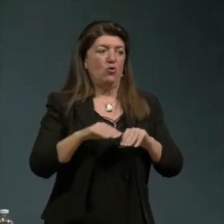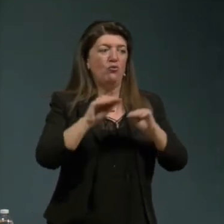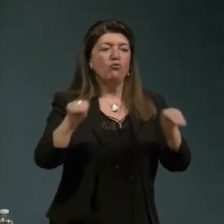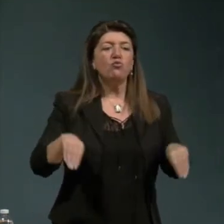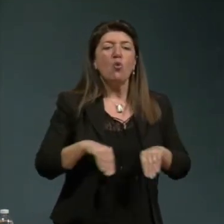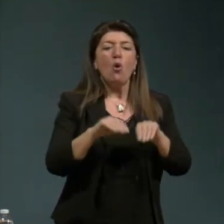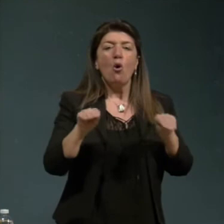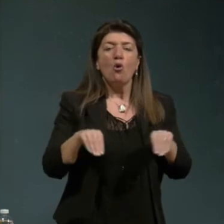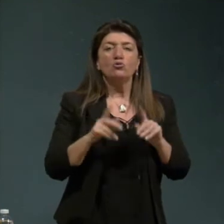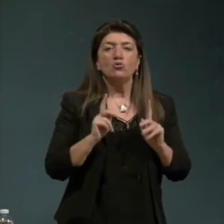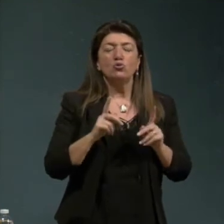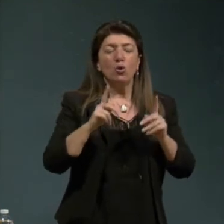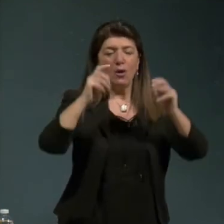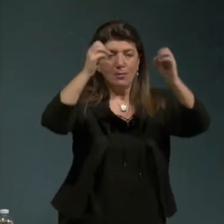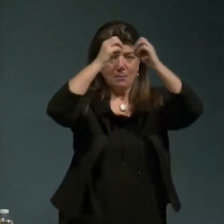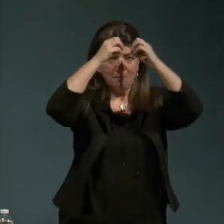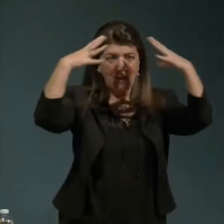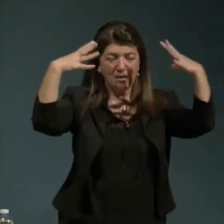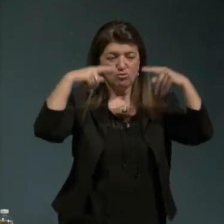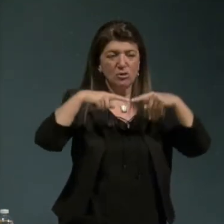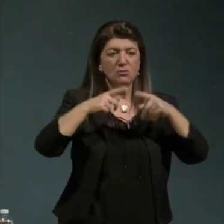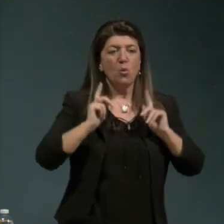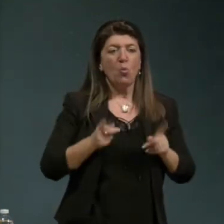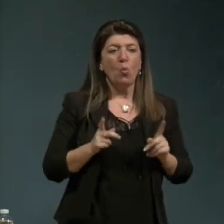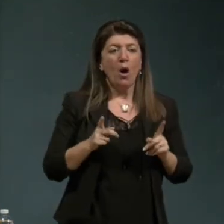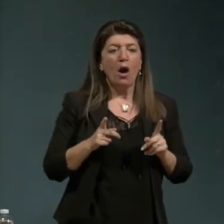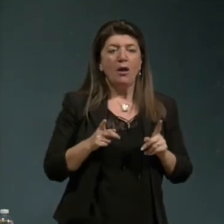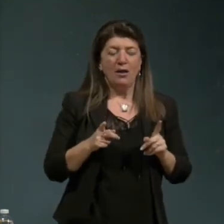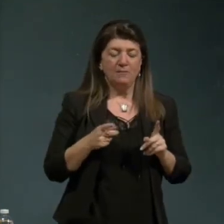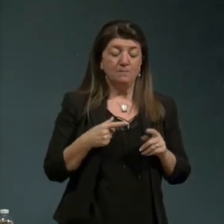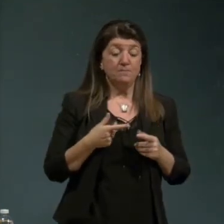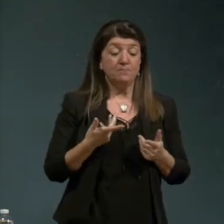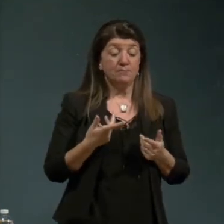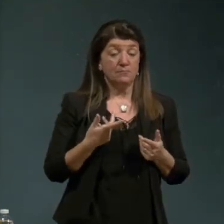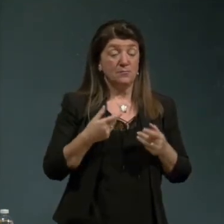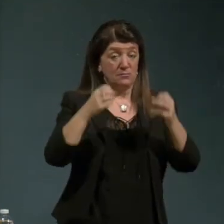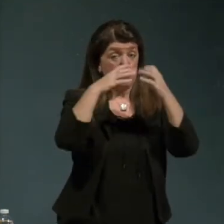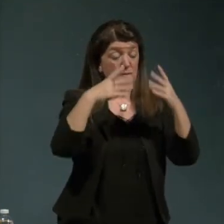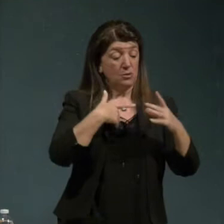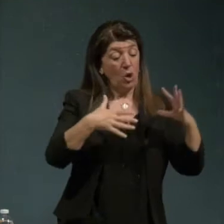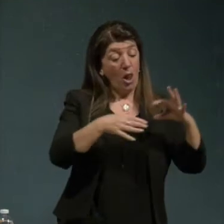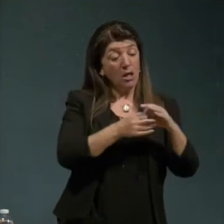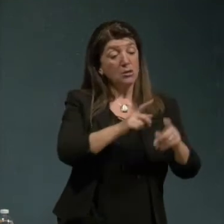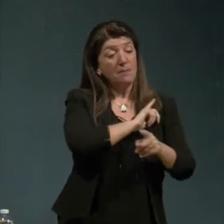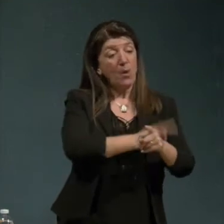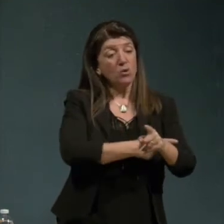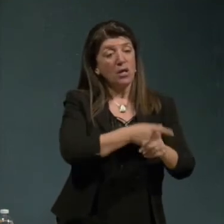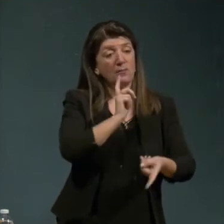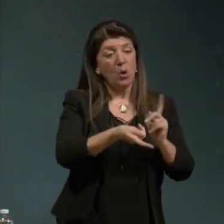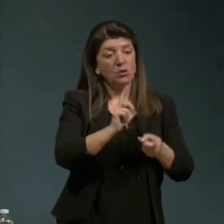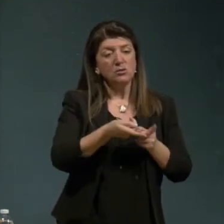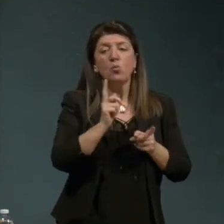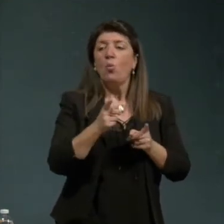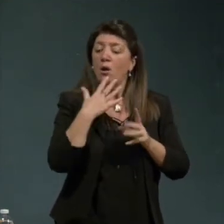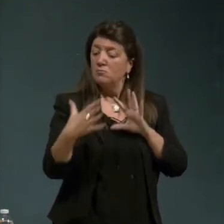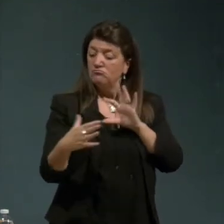'immaginazione e del pensiero politico perché sono tutte queste associazioni